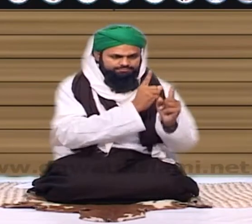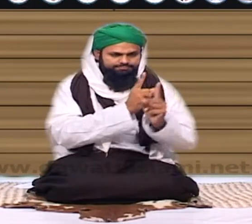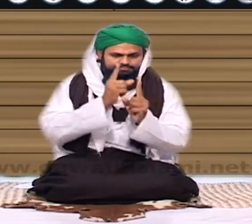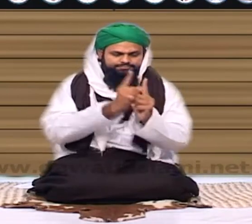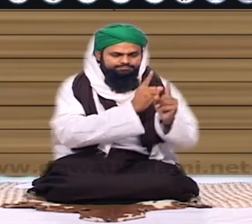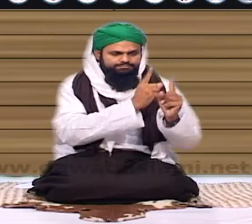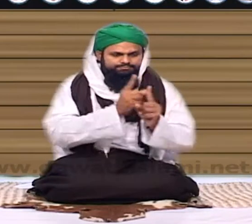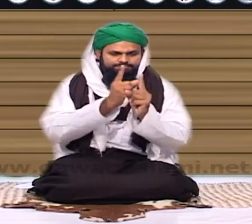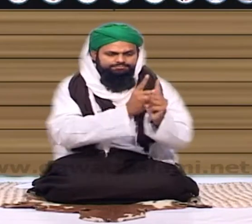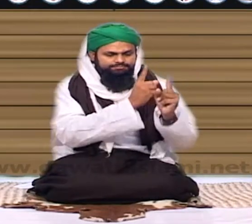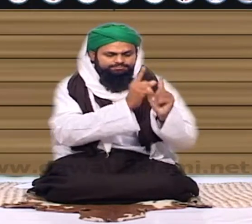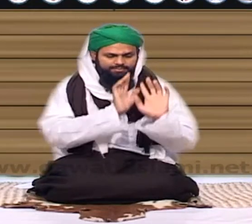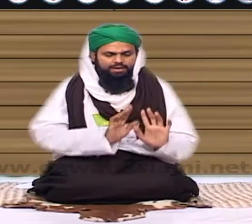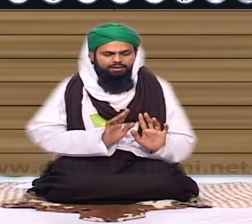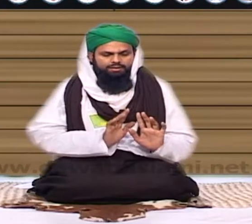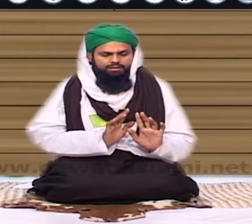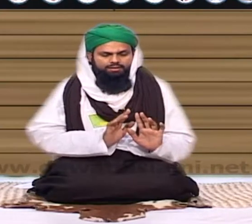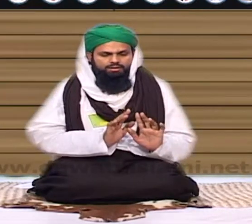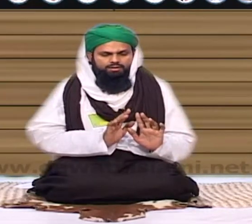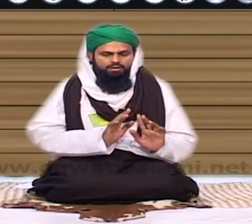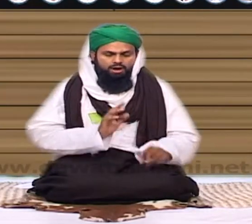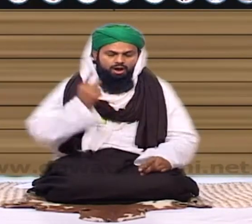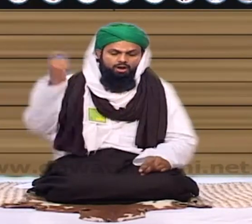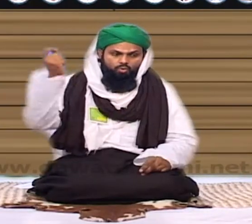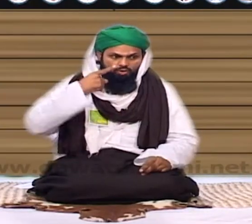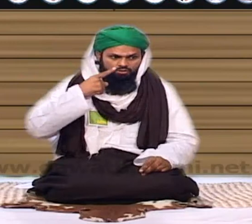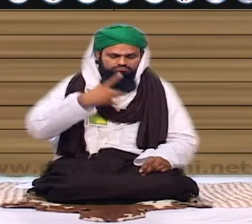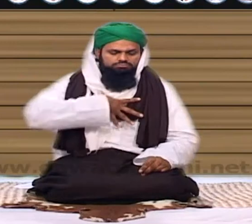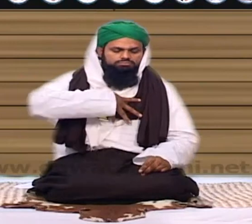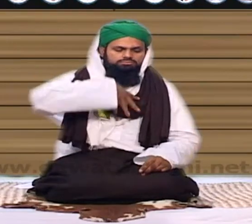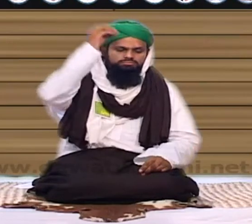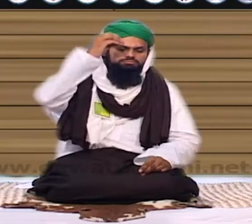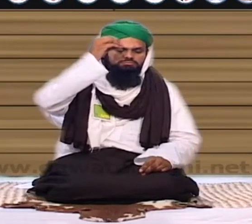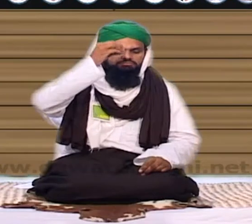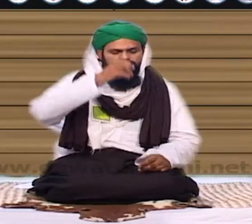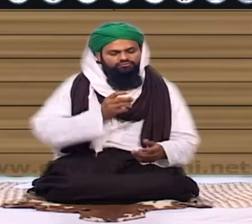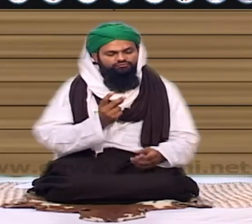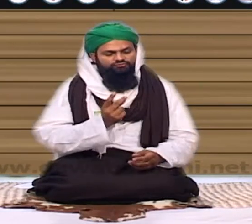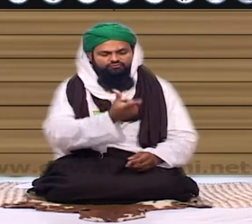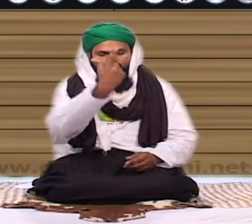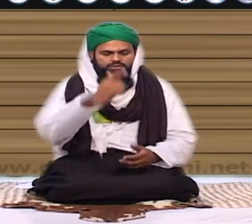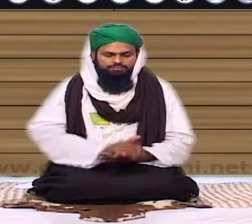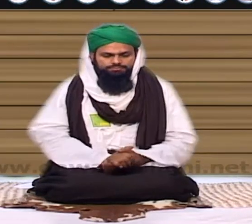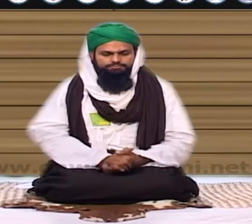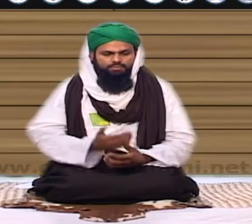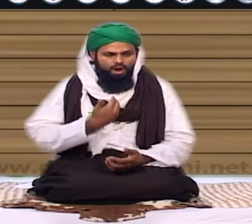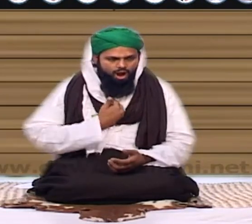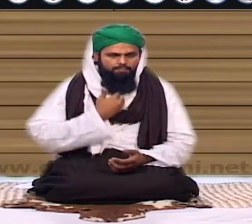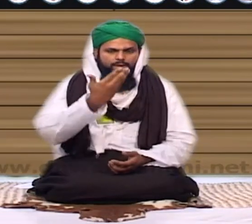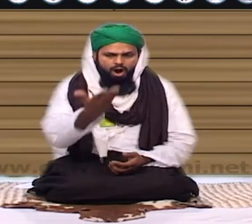بلکل آپ کے تاکب میں ہاتھ کے پیچھے لگے کہ کبھی شایرہ ہو اور صدا موت دے دی جائے وہ